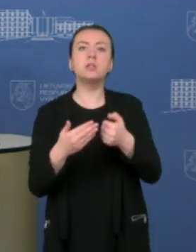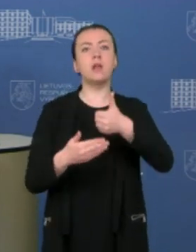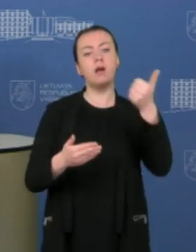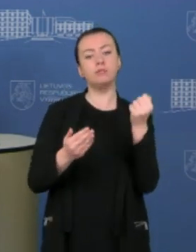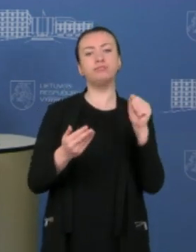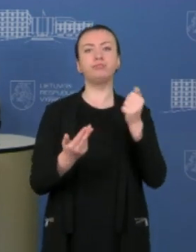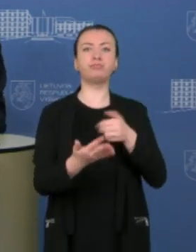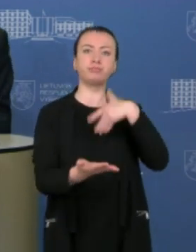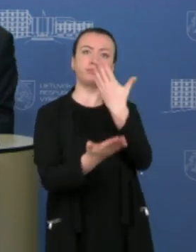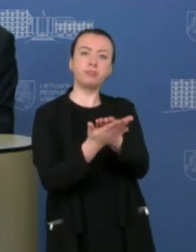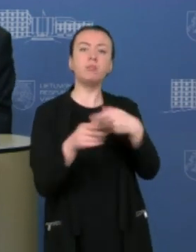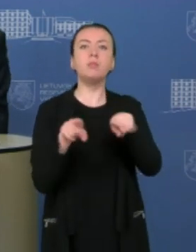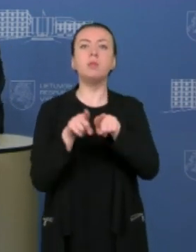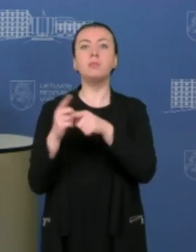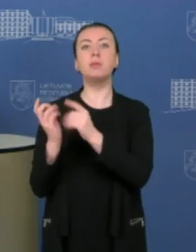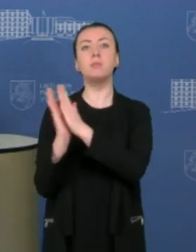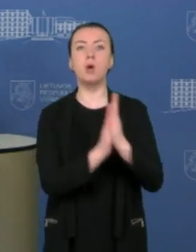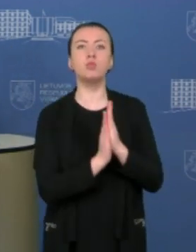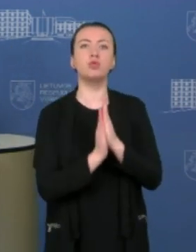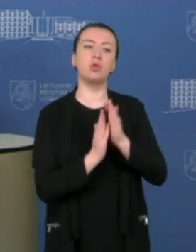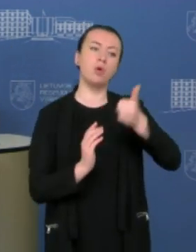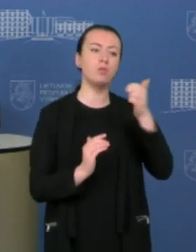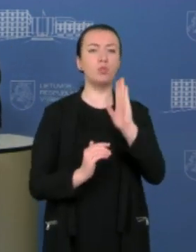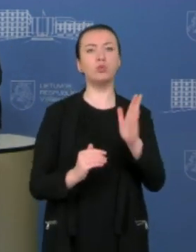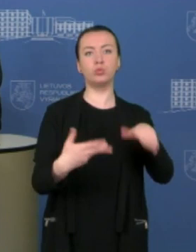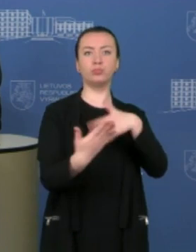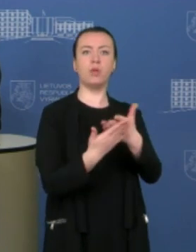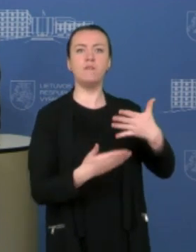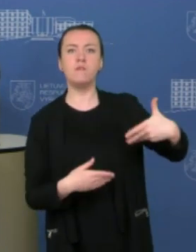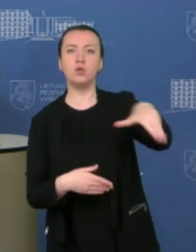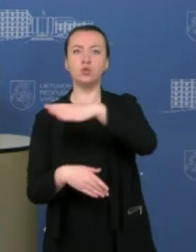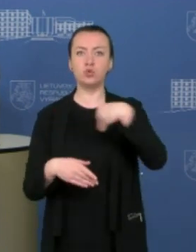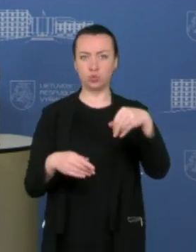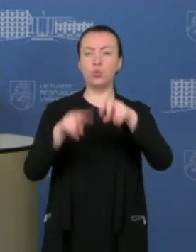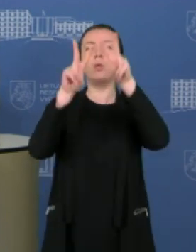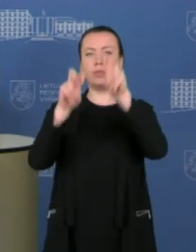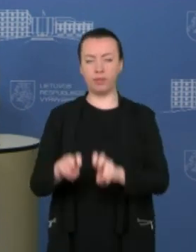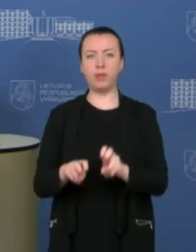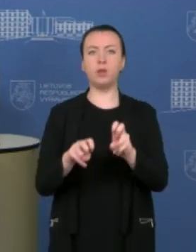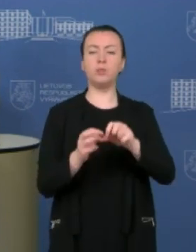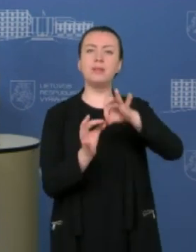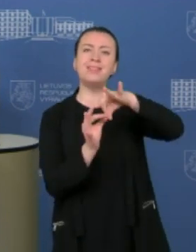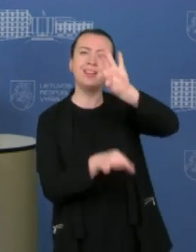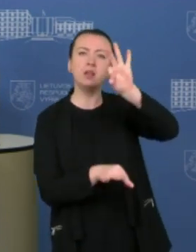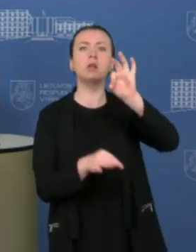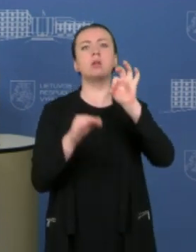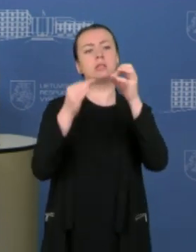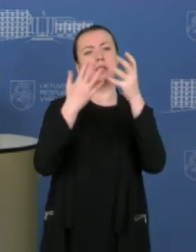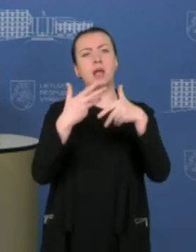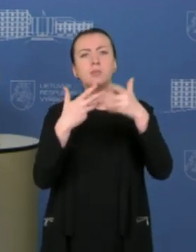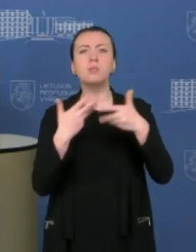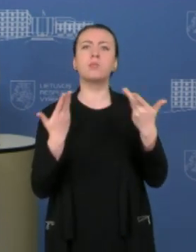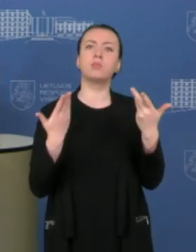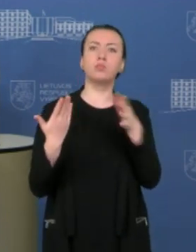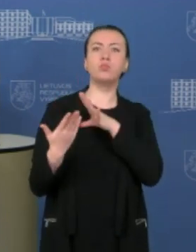pat paprašiau, kad būtų pateikta visų atliekamų epidemiologinių tyrimų detalus skaitmenizavimo